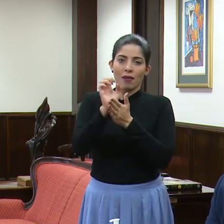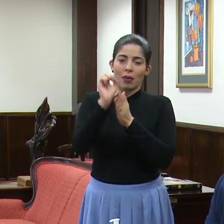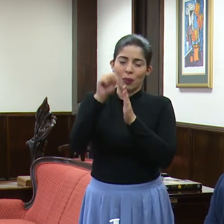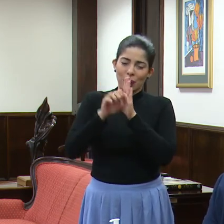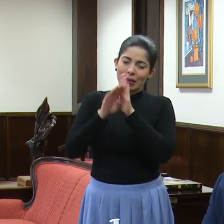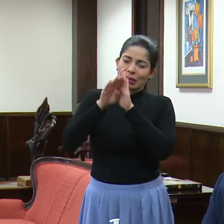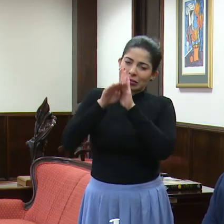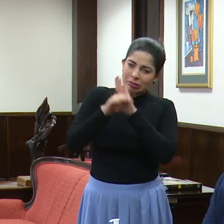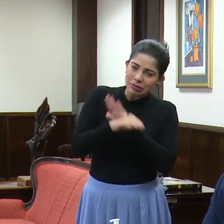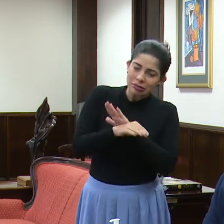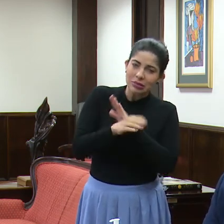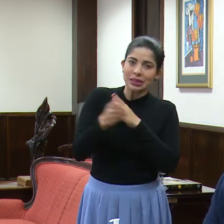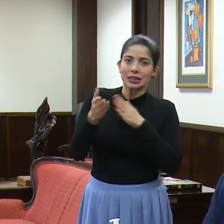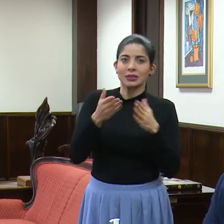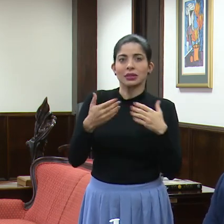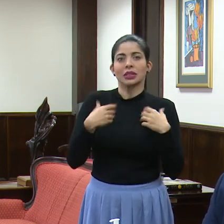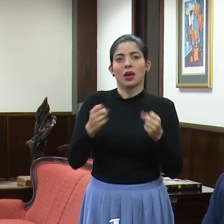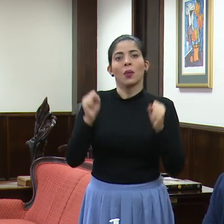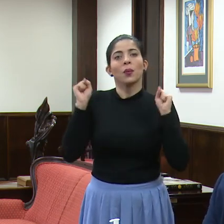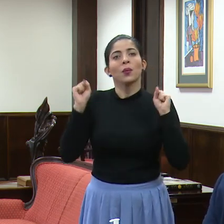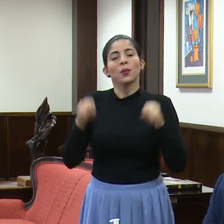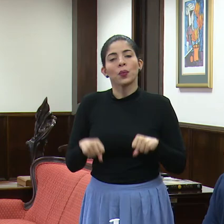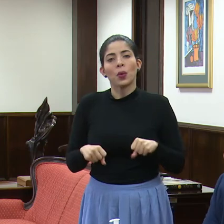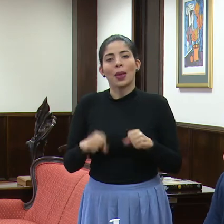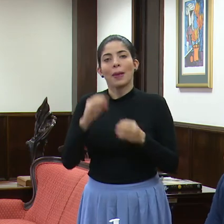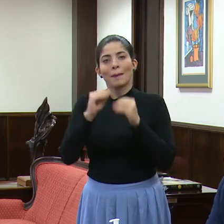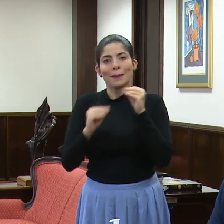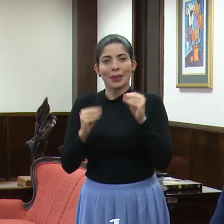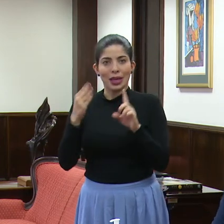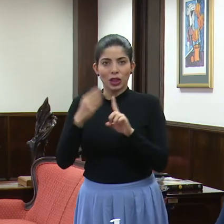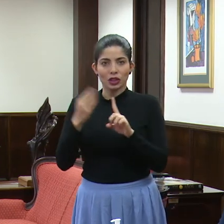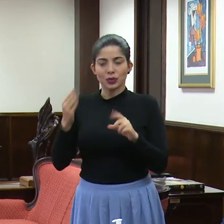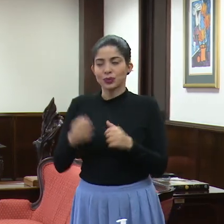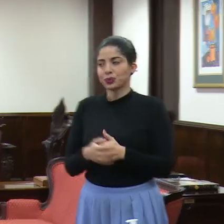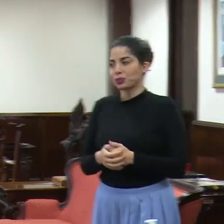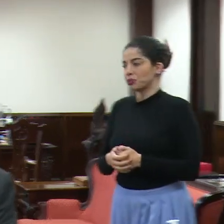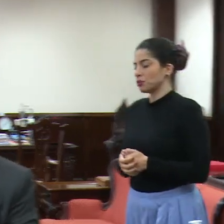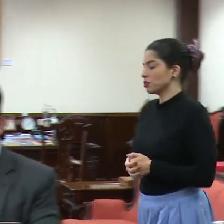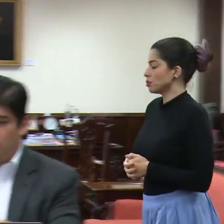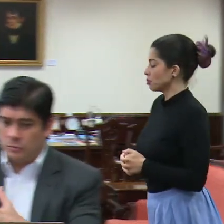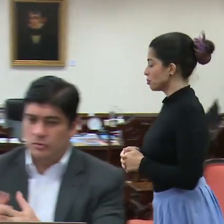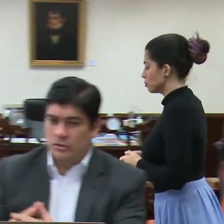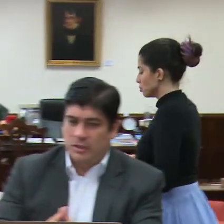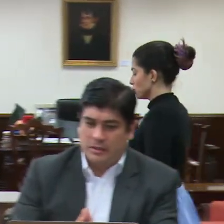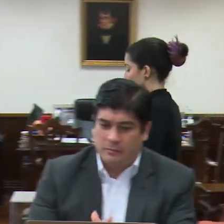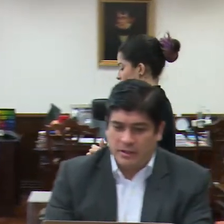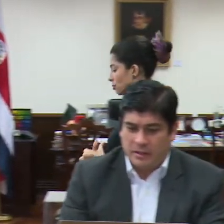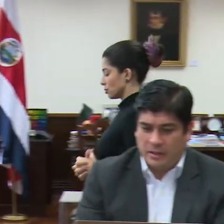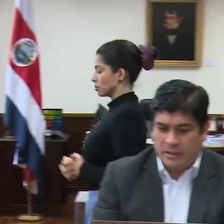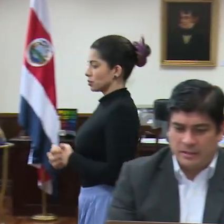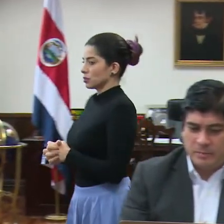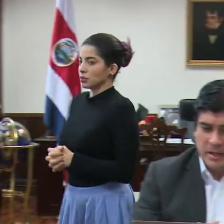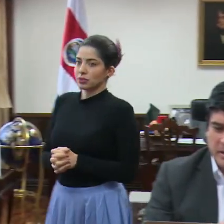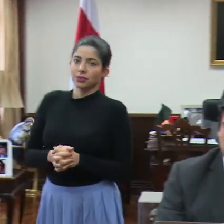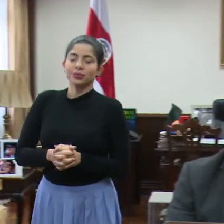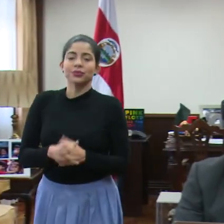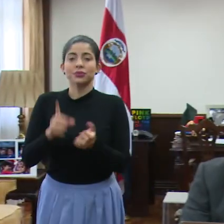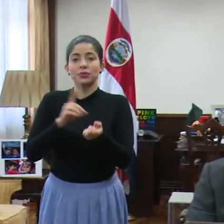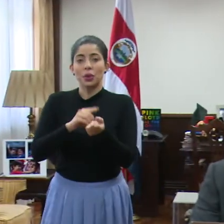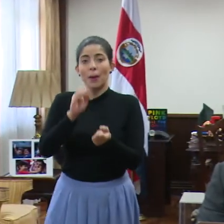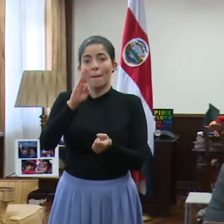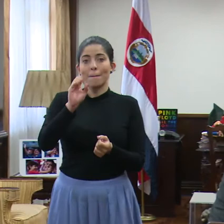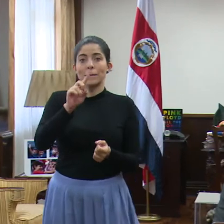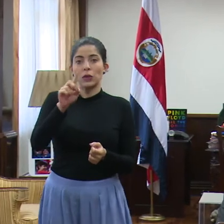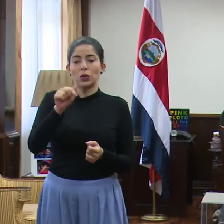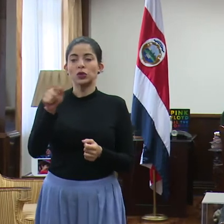aplanarla y así los servicios de salud puedan estar menos afectados. Doctor Bosa, ¿qué podemos también esperar? ¿Qué